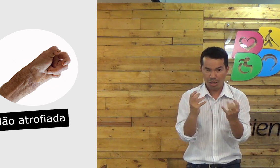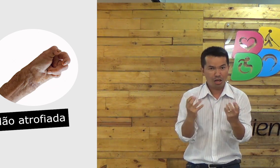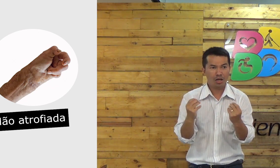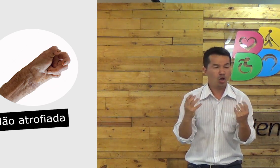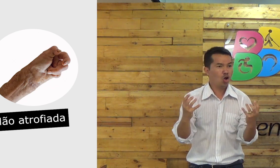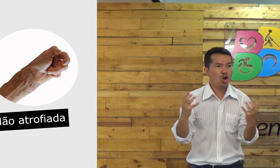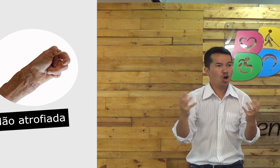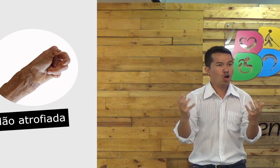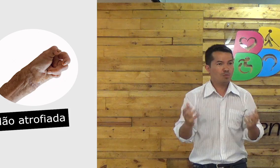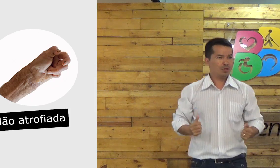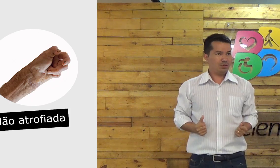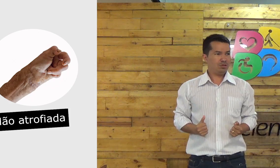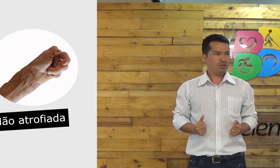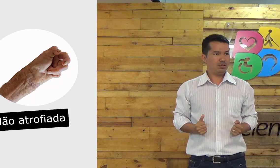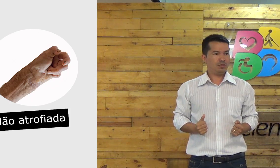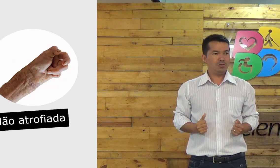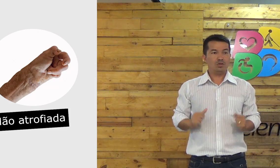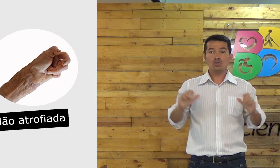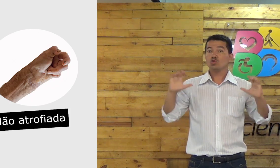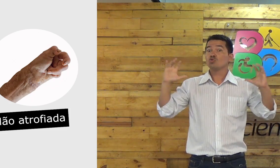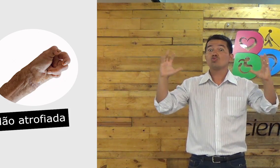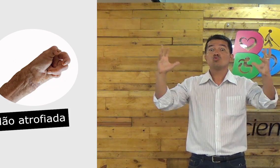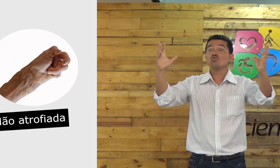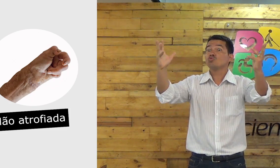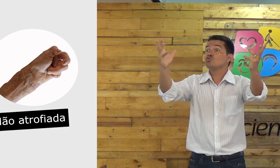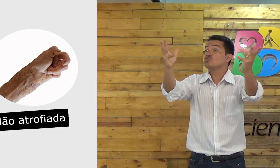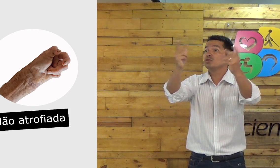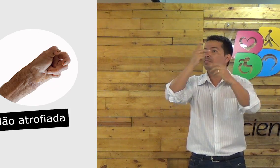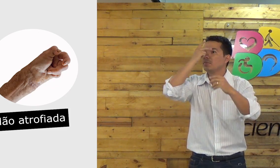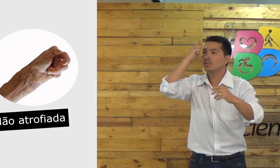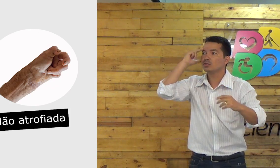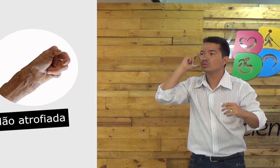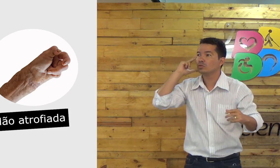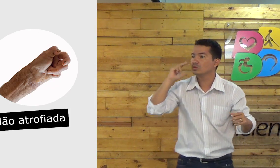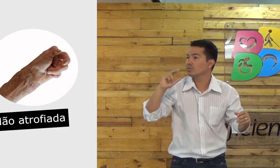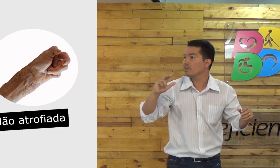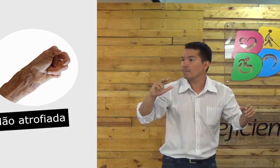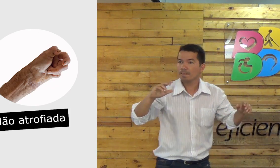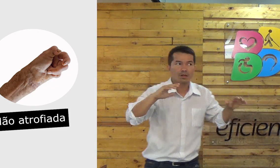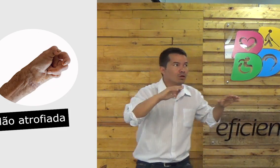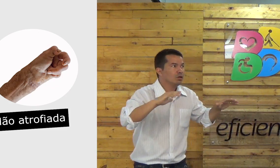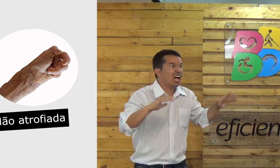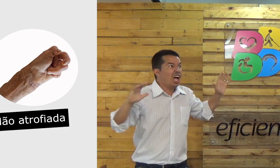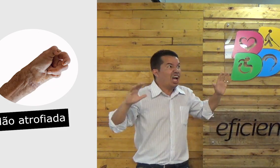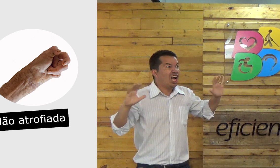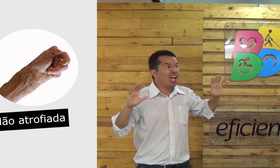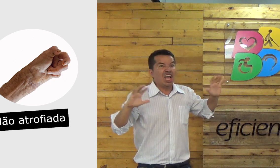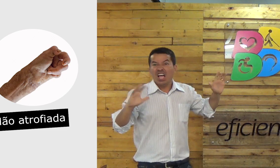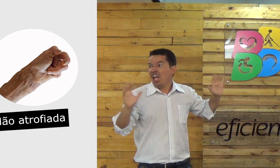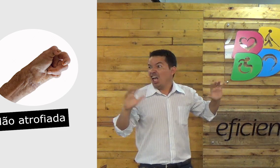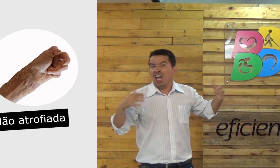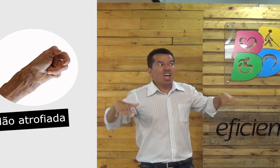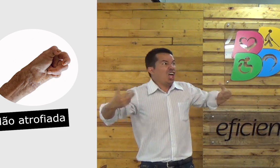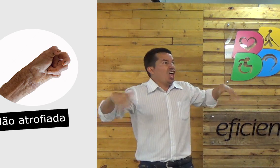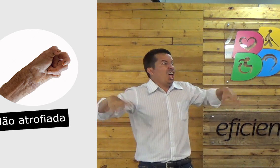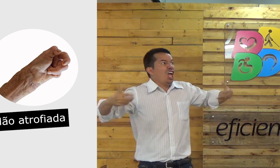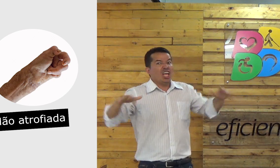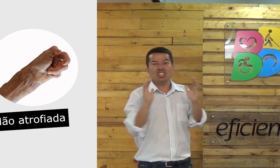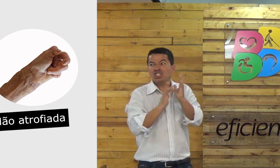diferentes. estralava e mexia. E todas as pessoas, atônitas, olhavam para aquilo.